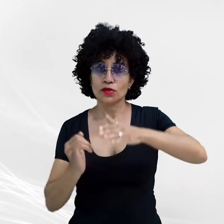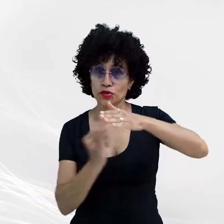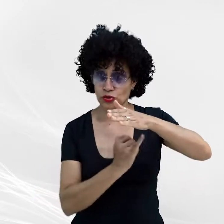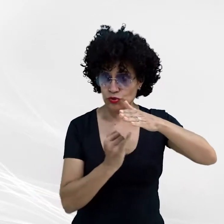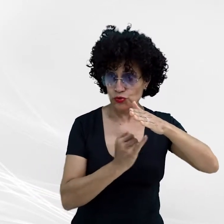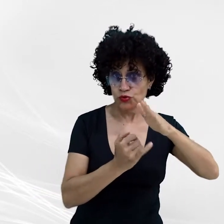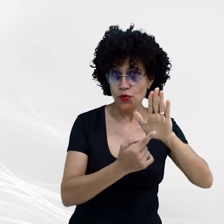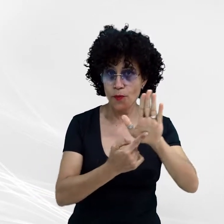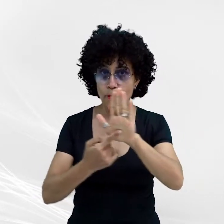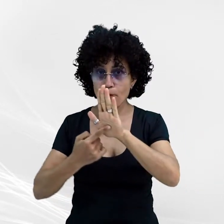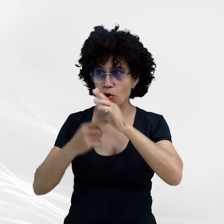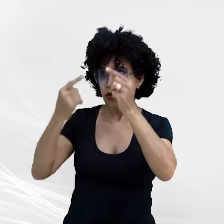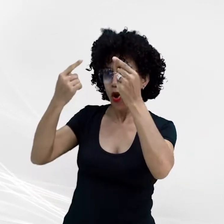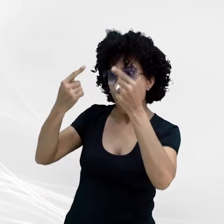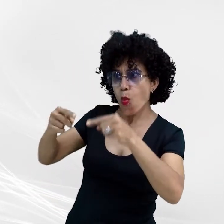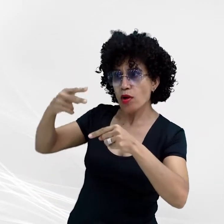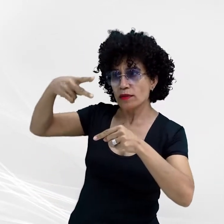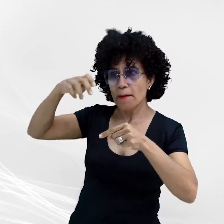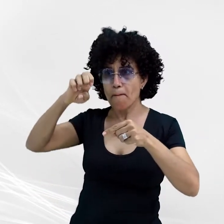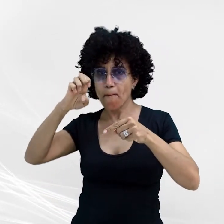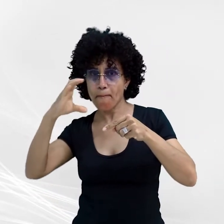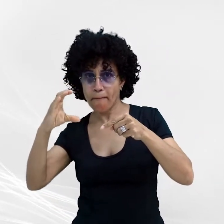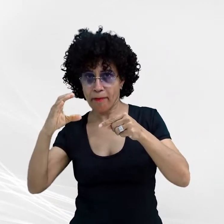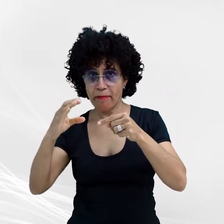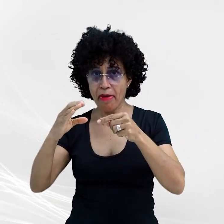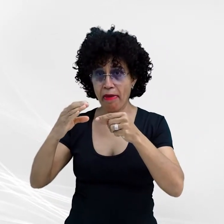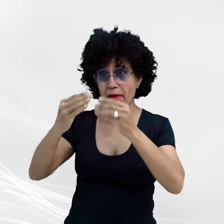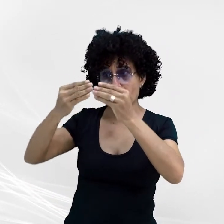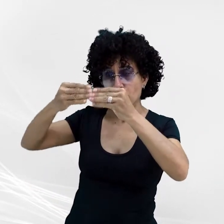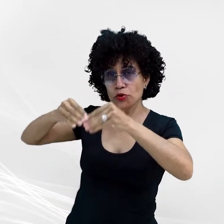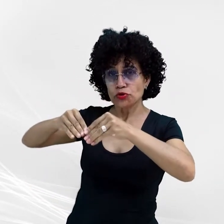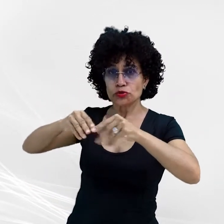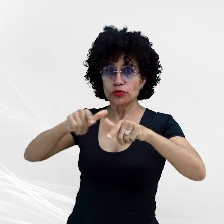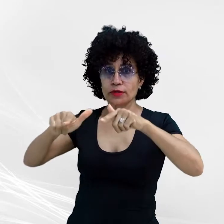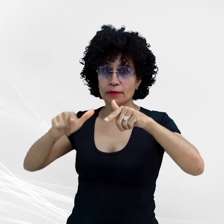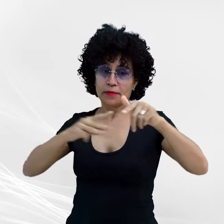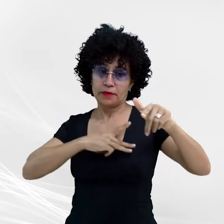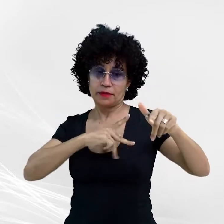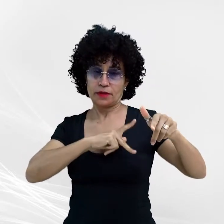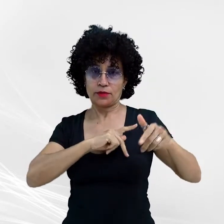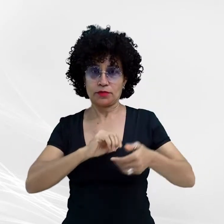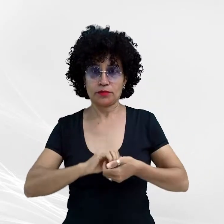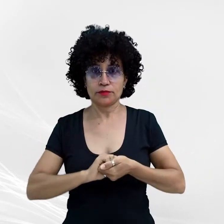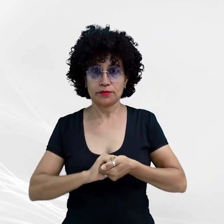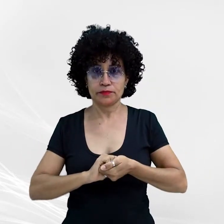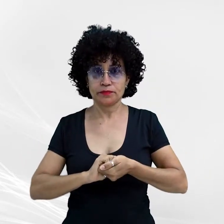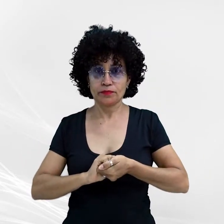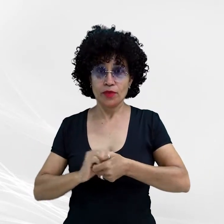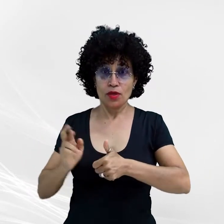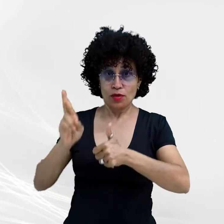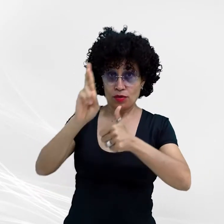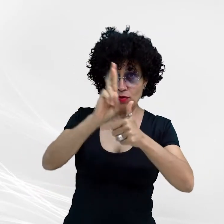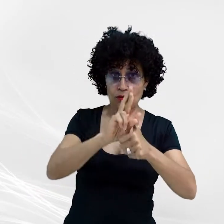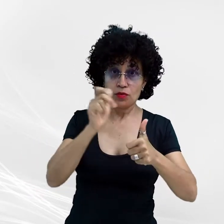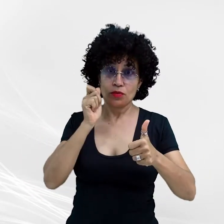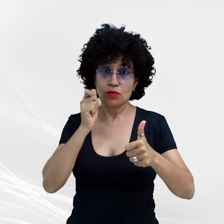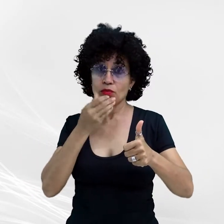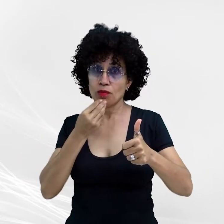Instituições se manifestam contra a PEC que ameaça a atuação do Ministério Público. O Procurador-Geral de Justiça de Mato